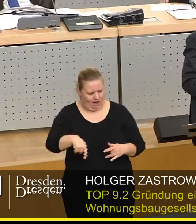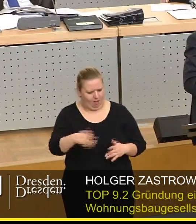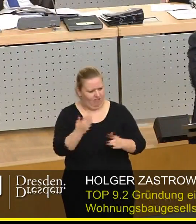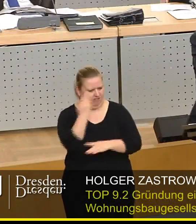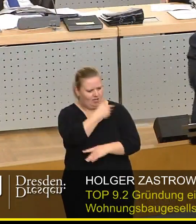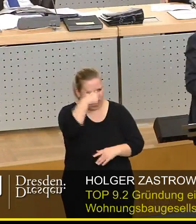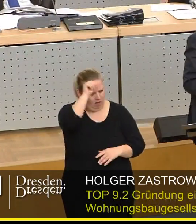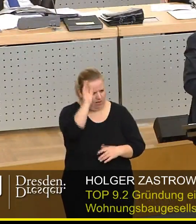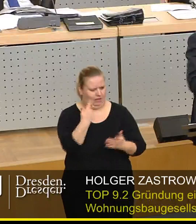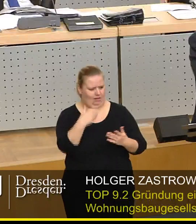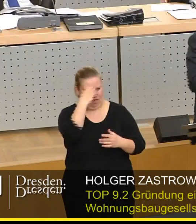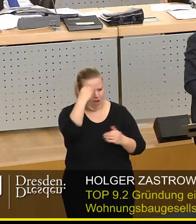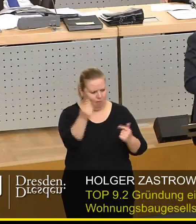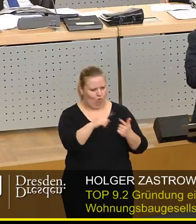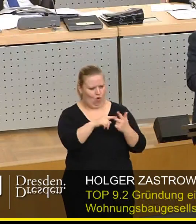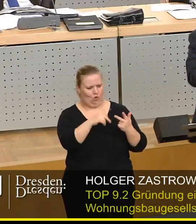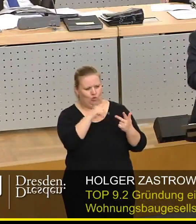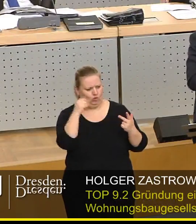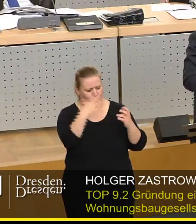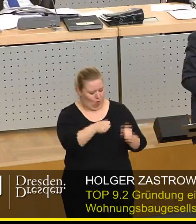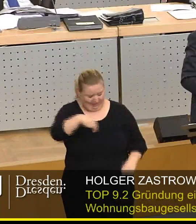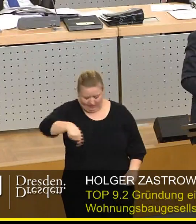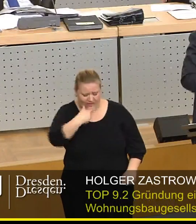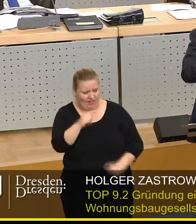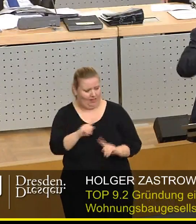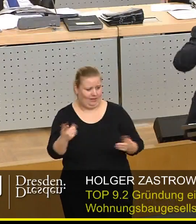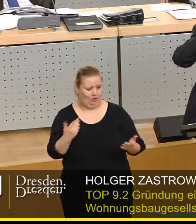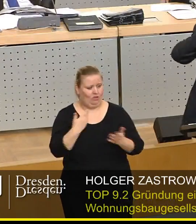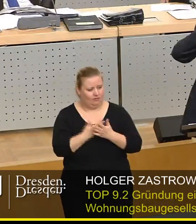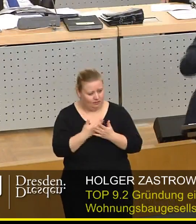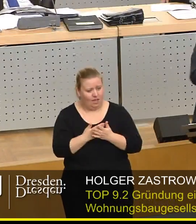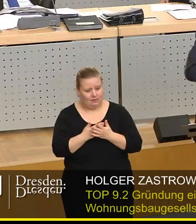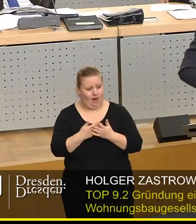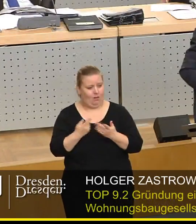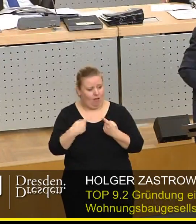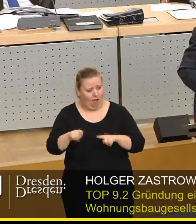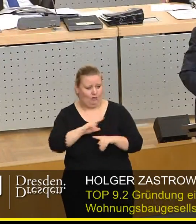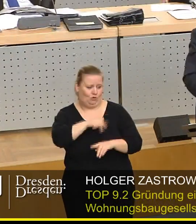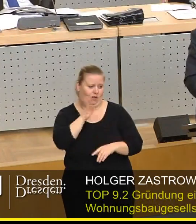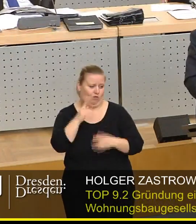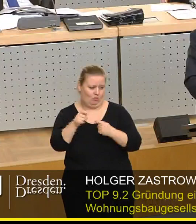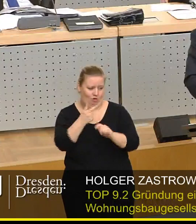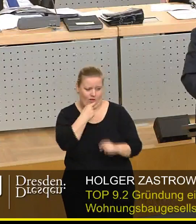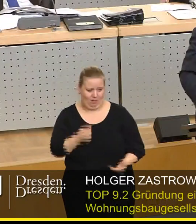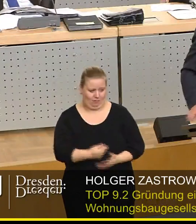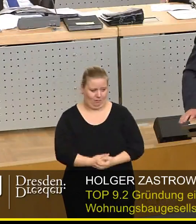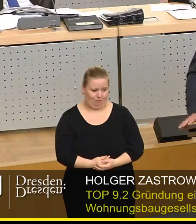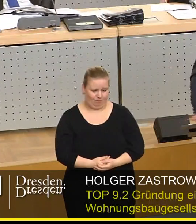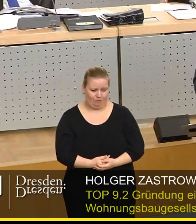Westberlin, in Hamburg-Bildstädt, in Duisburg, hier nicht haben wollen. Deswegen setzen wir auf anderen Sozialwohnungsbauchern.